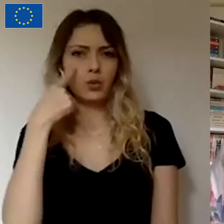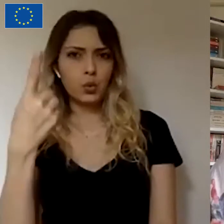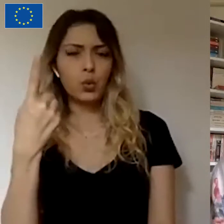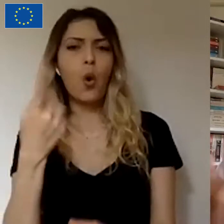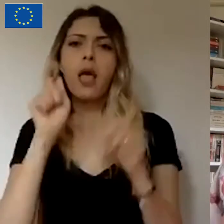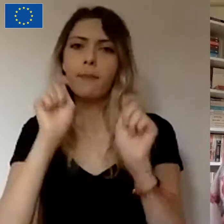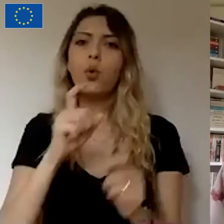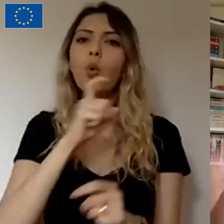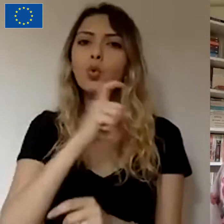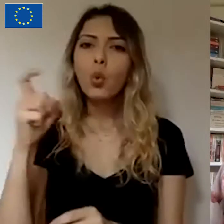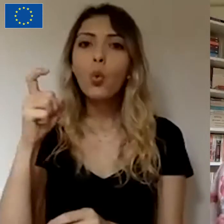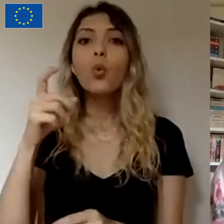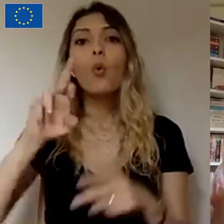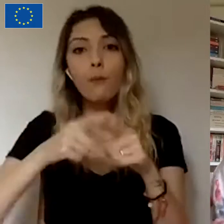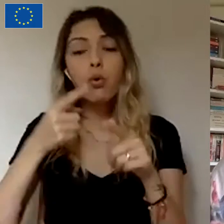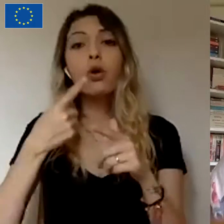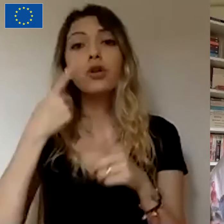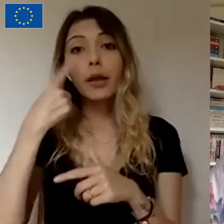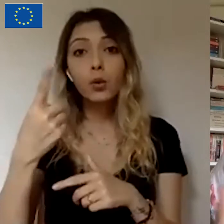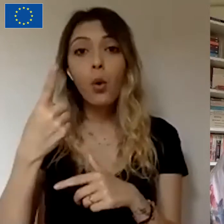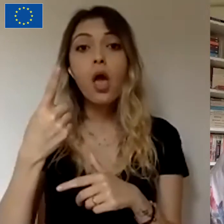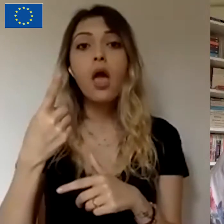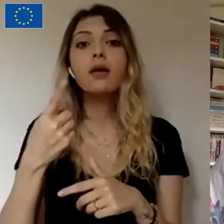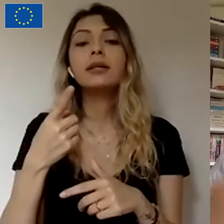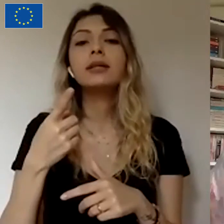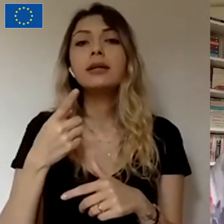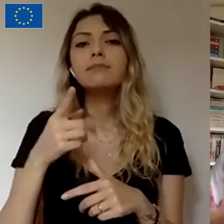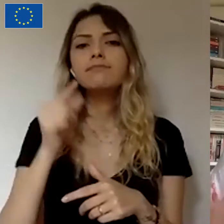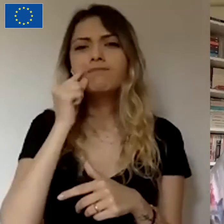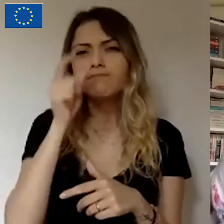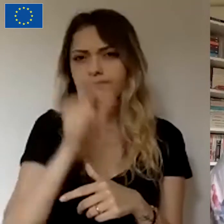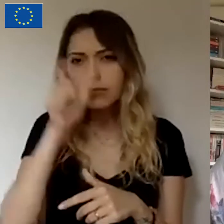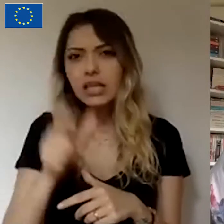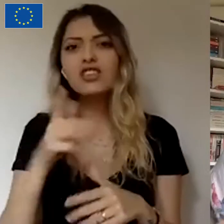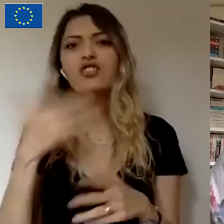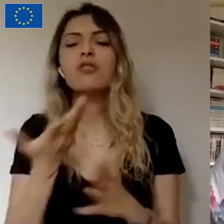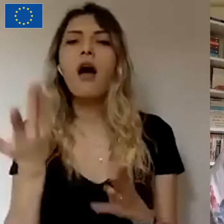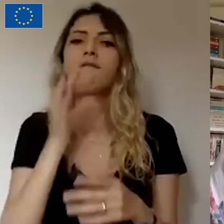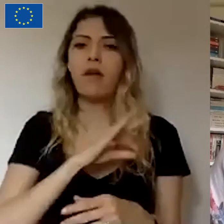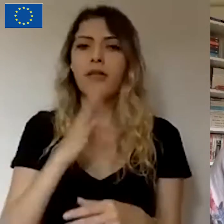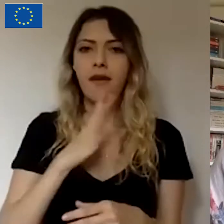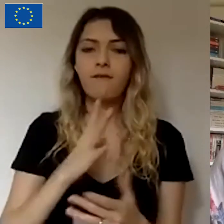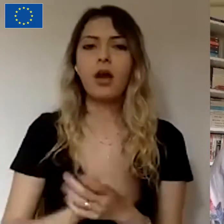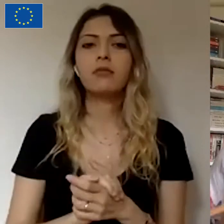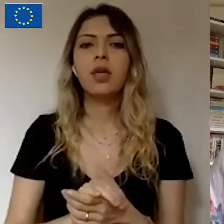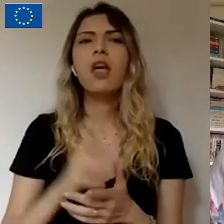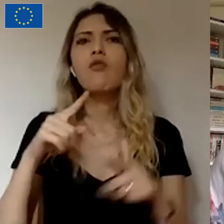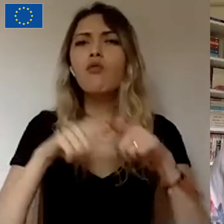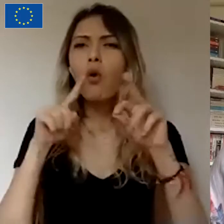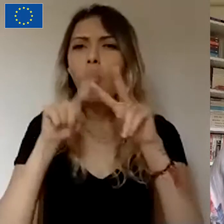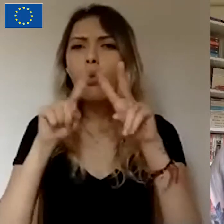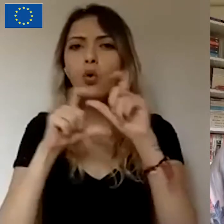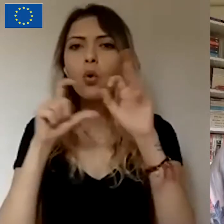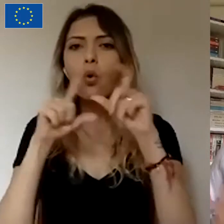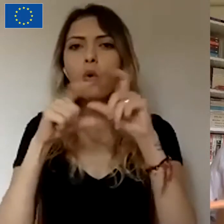proje Fon Gogo'dan yararlandı, daha doğrusu Fon Gogo'da başlatılan iş programı oldu